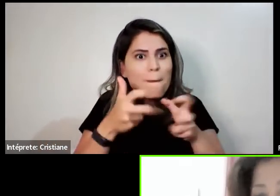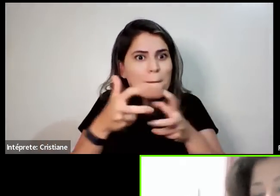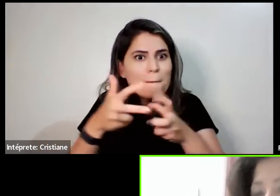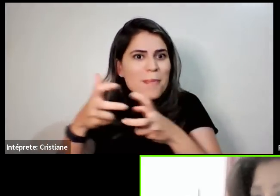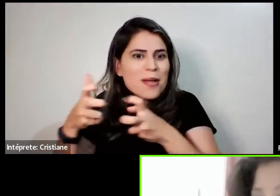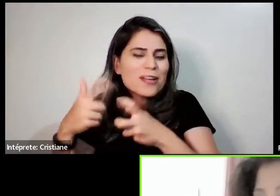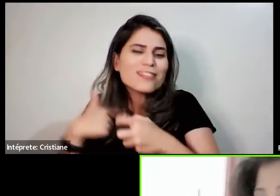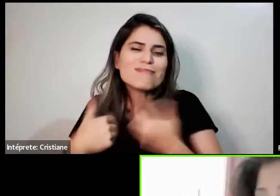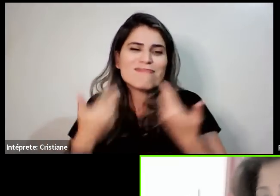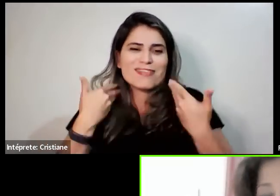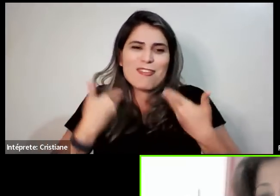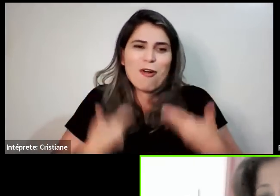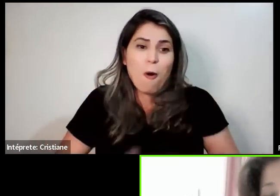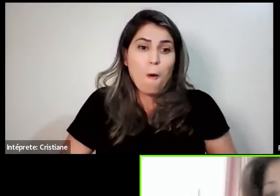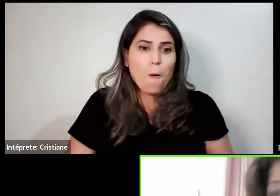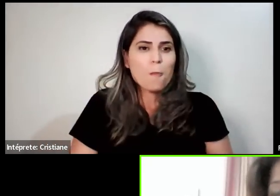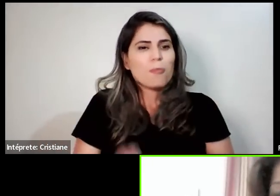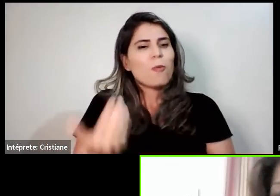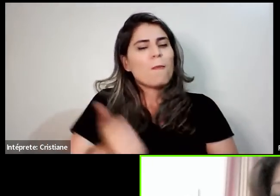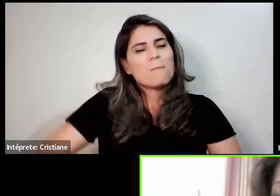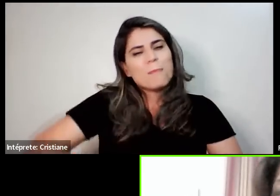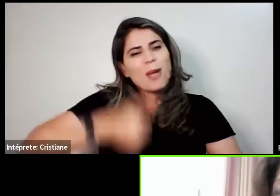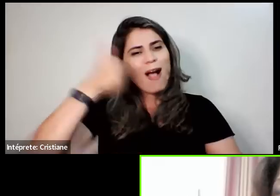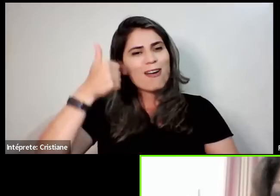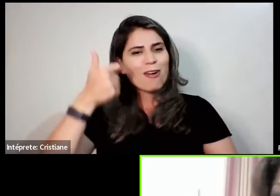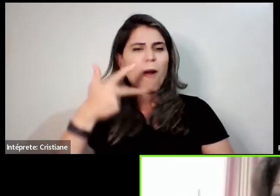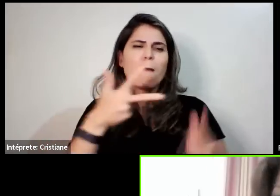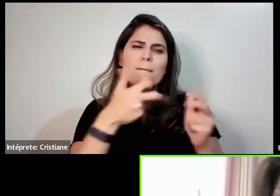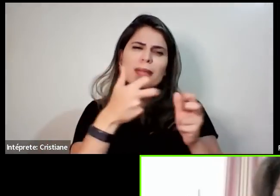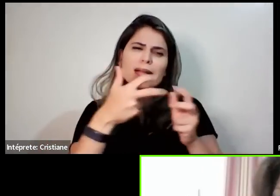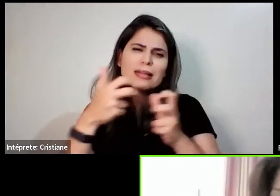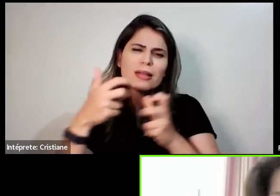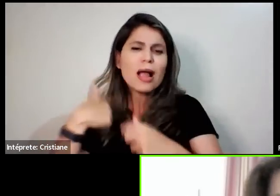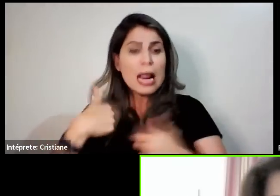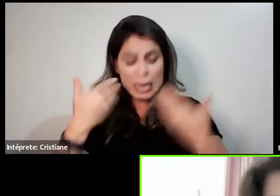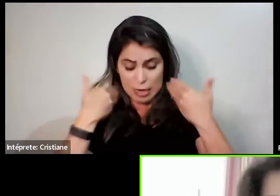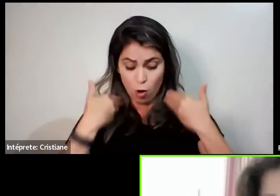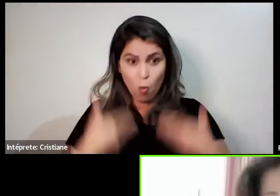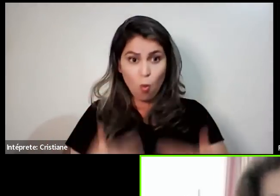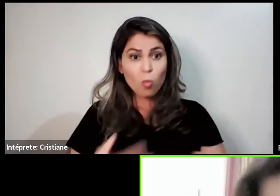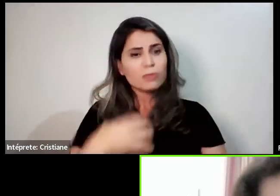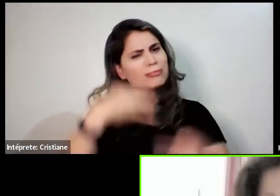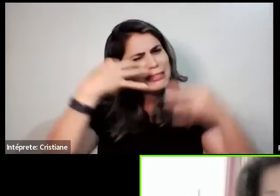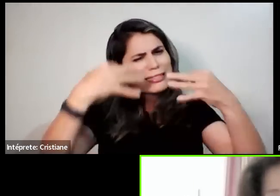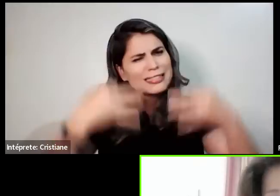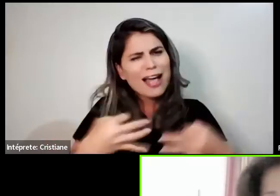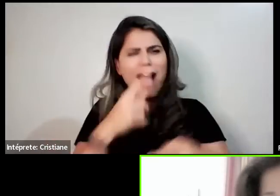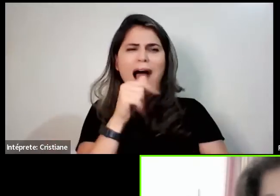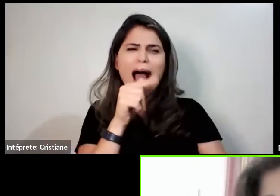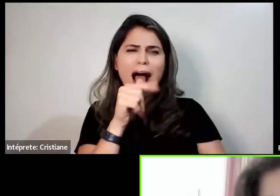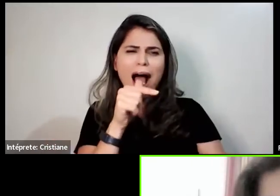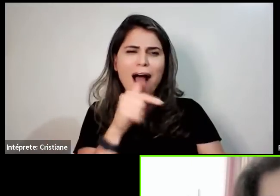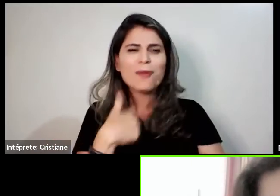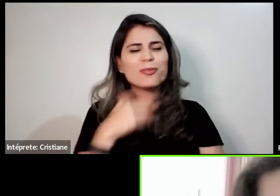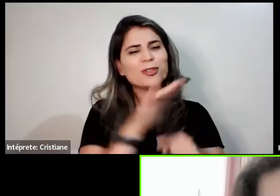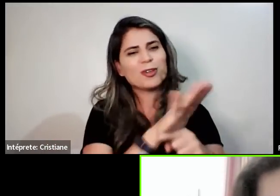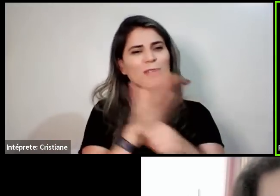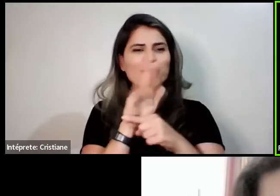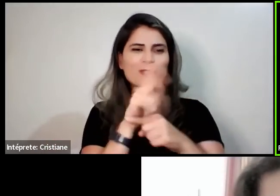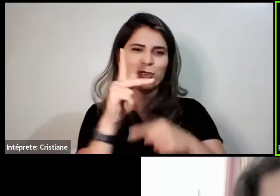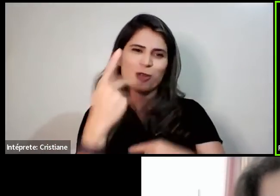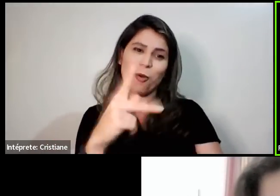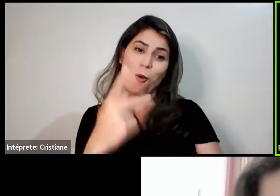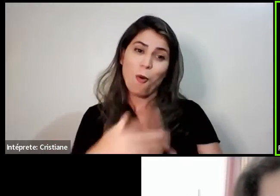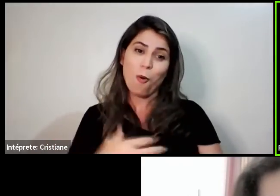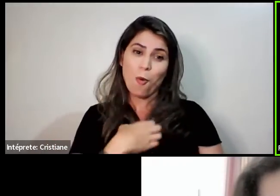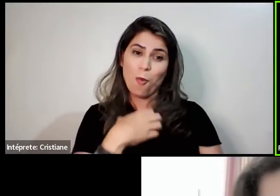minerais, tendo os benefícios de estar sendo hidratado de uma forma correta. Então, experimentem. E ainda